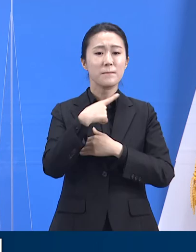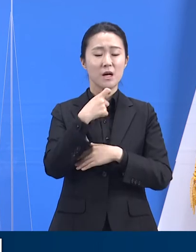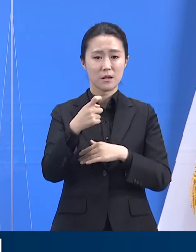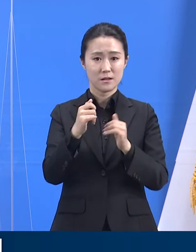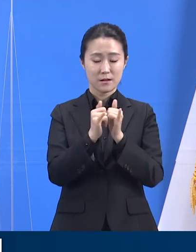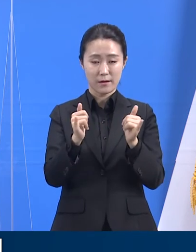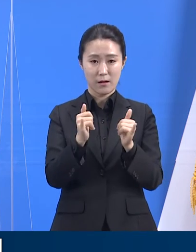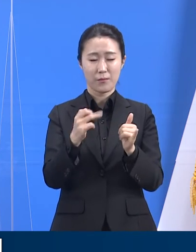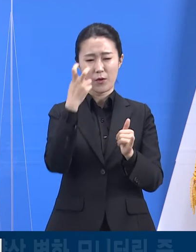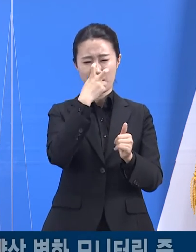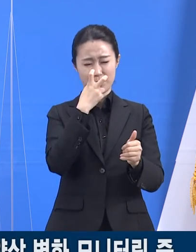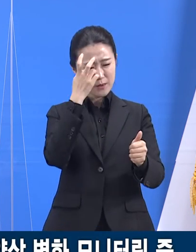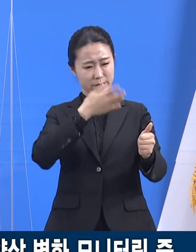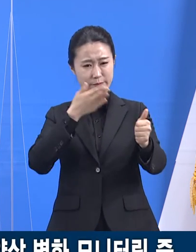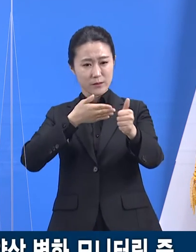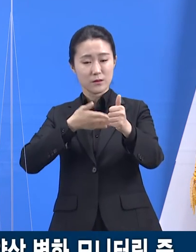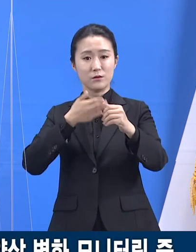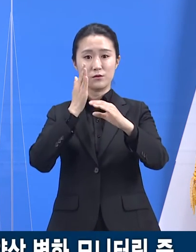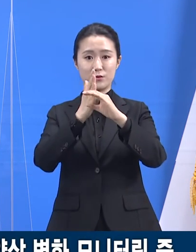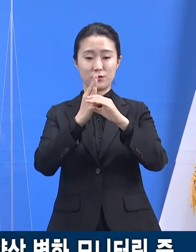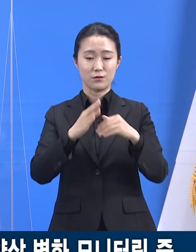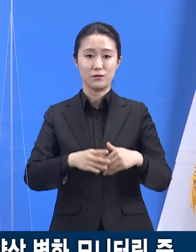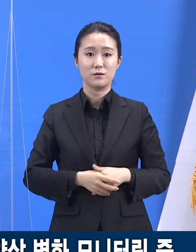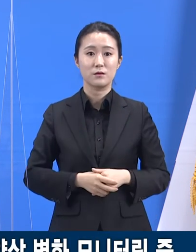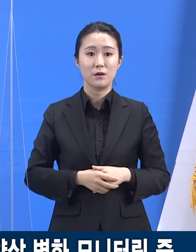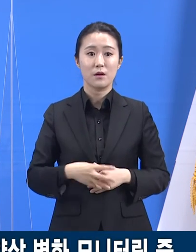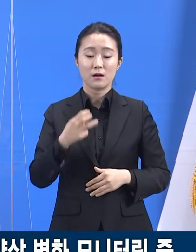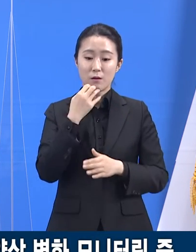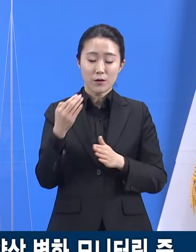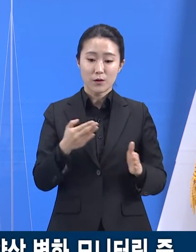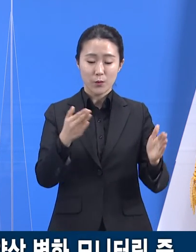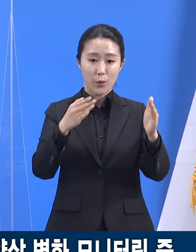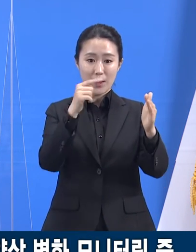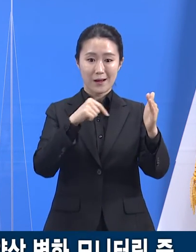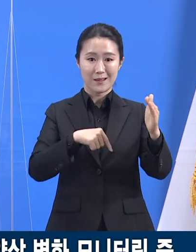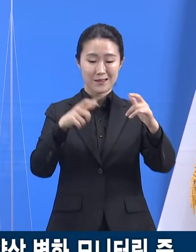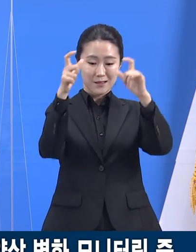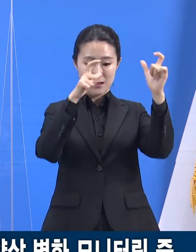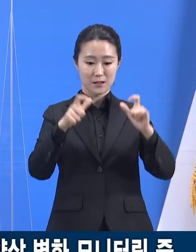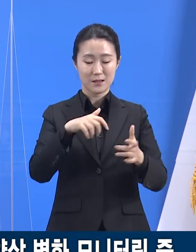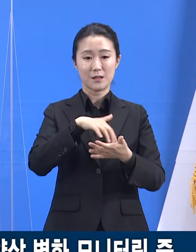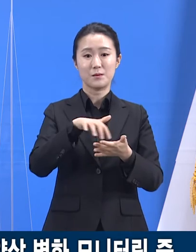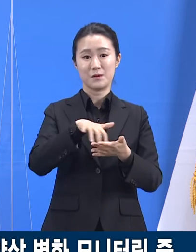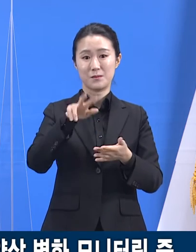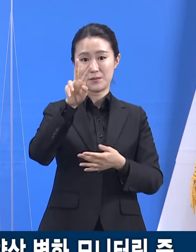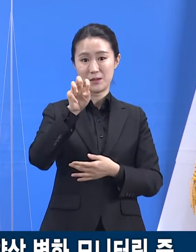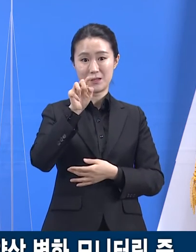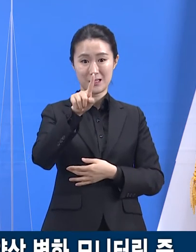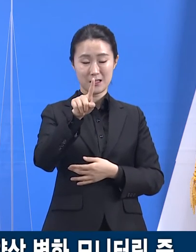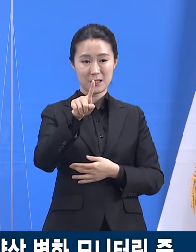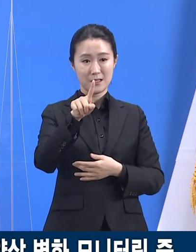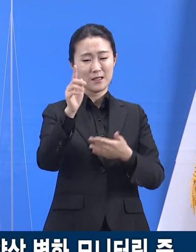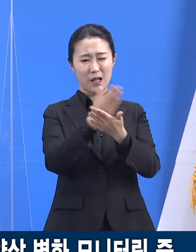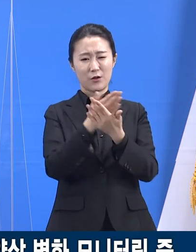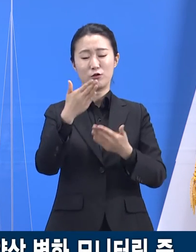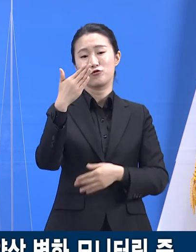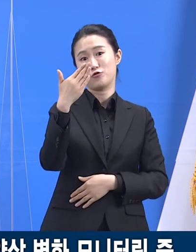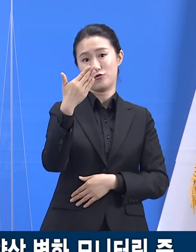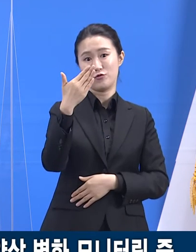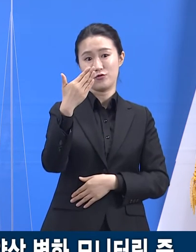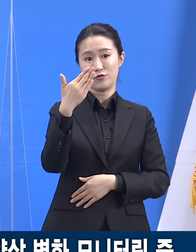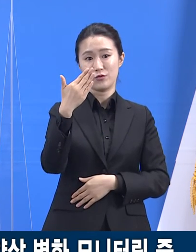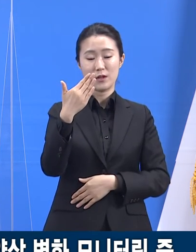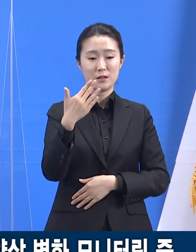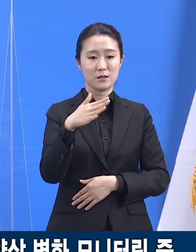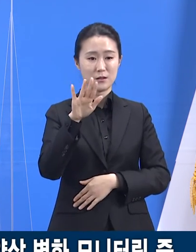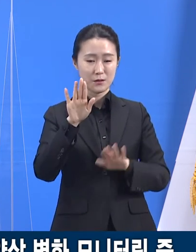경기도의 31개 시군을 9개 생활권역으로 나누어 발생 양상 변화를 모니터링하고